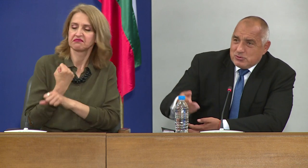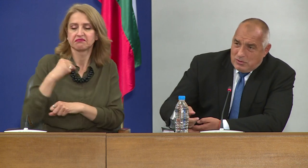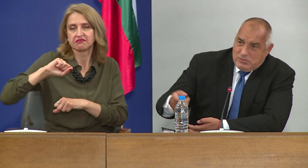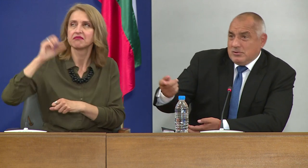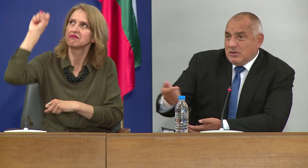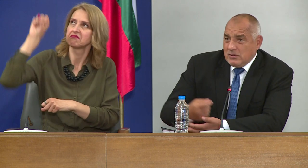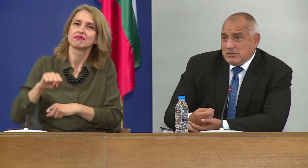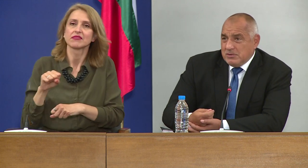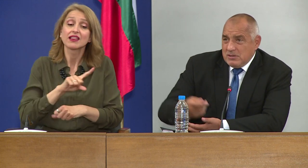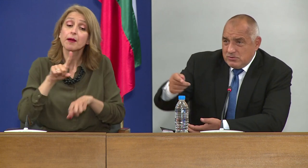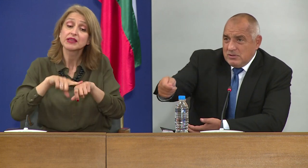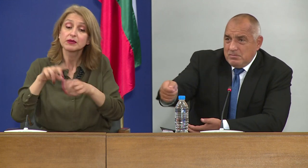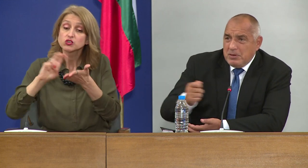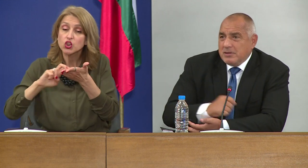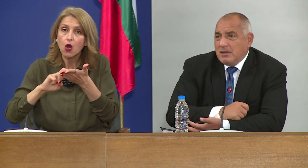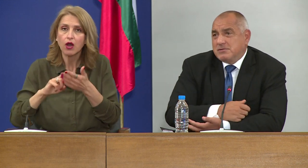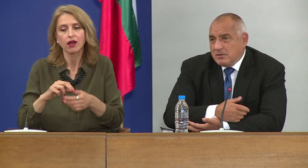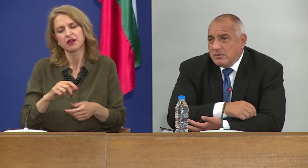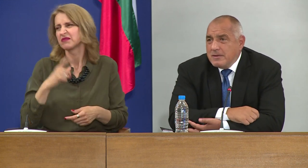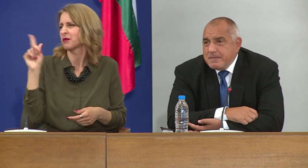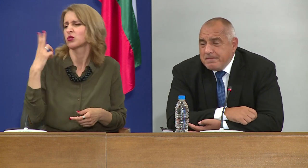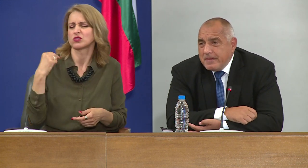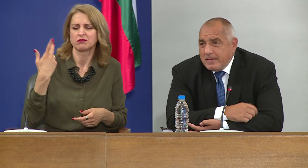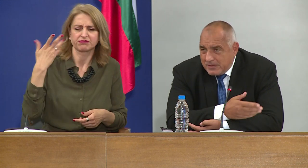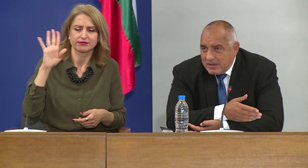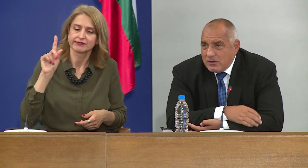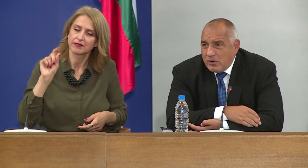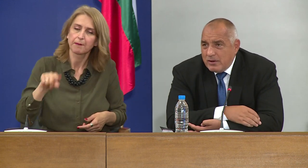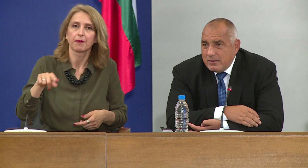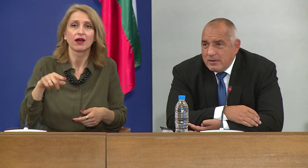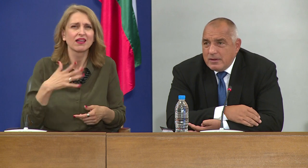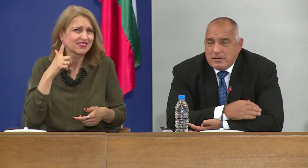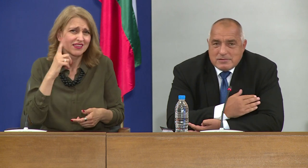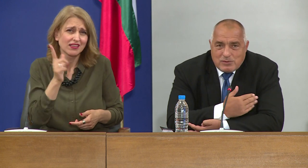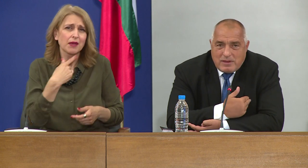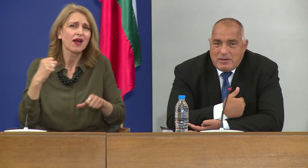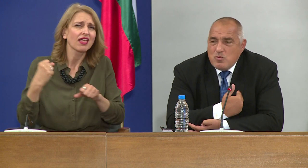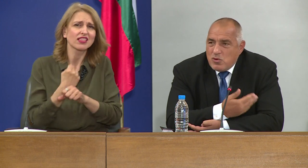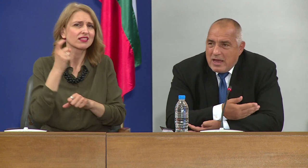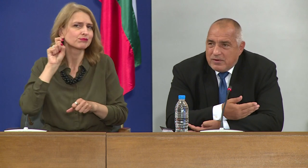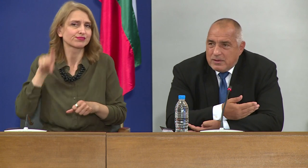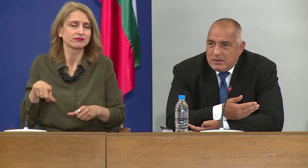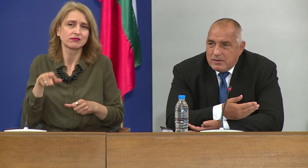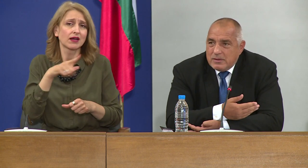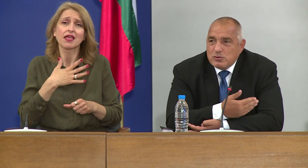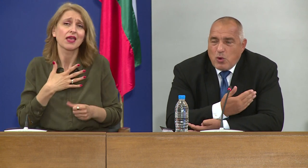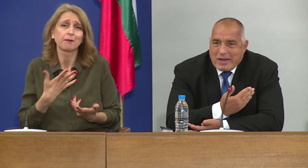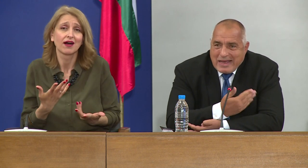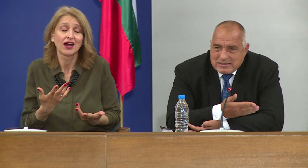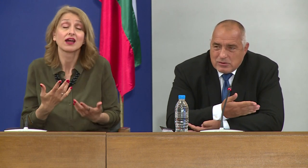Няма да пипа шока, той как ще ми кажеш, тия и пипа там. Има такива хора. Затова ние умоляваме.